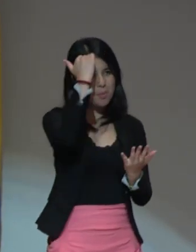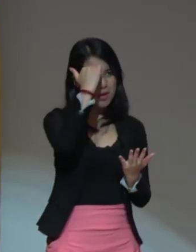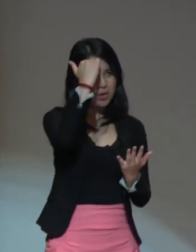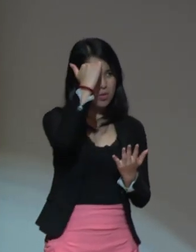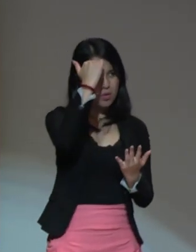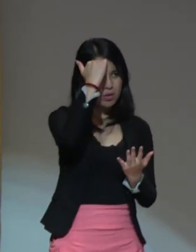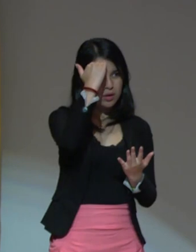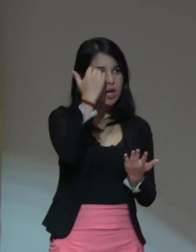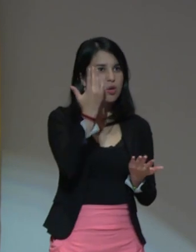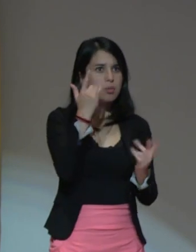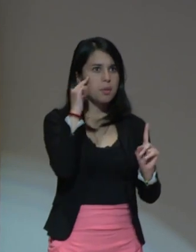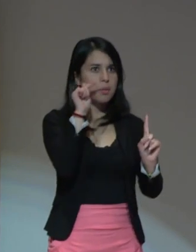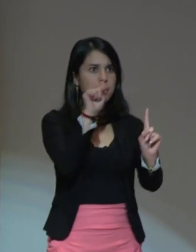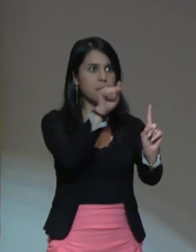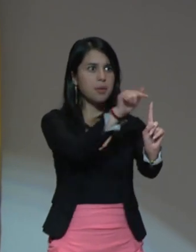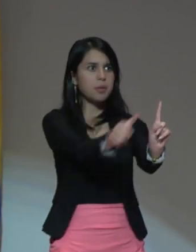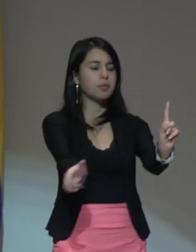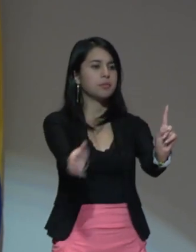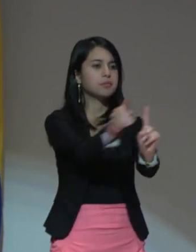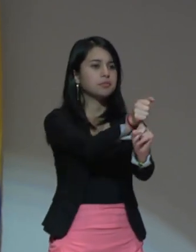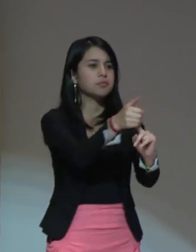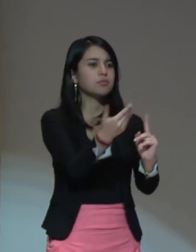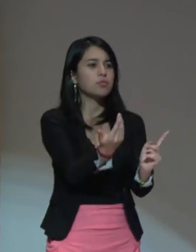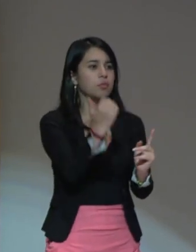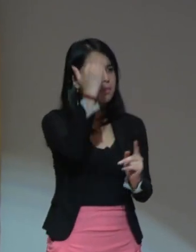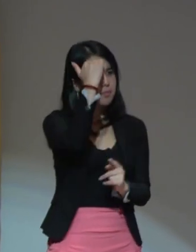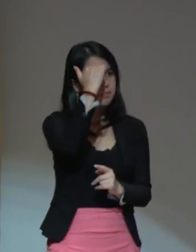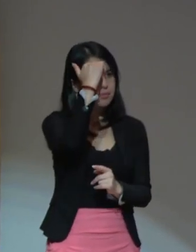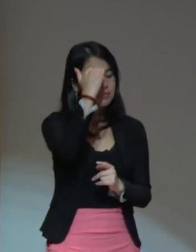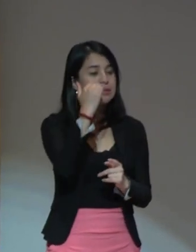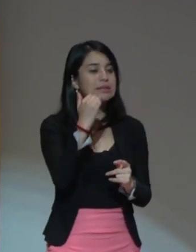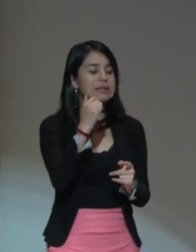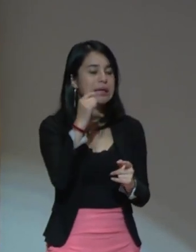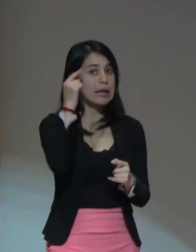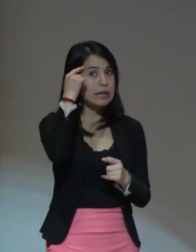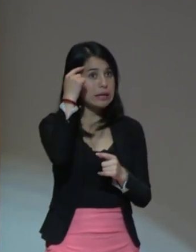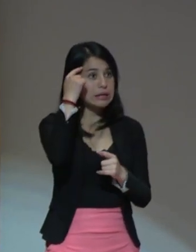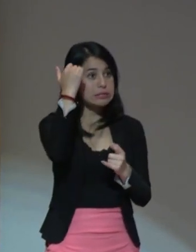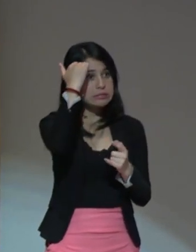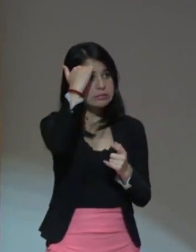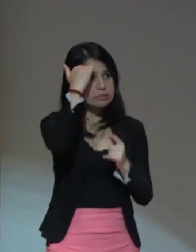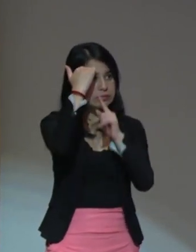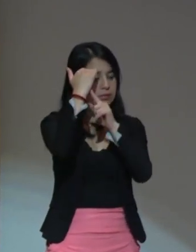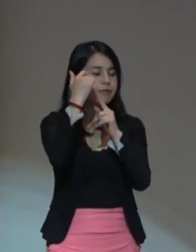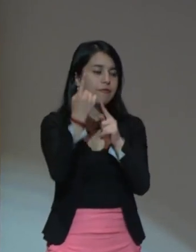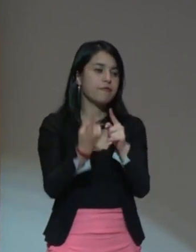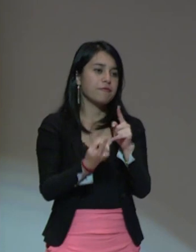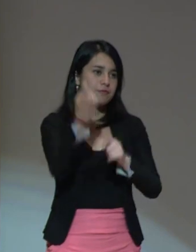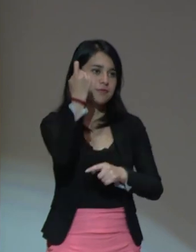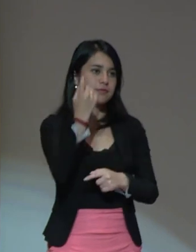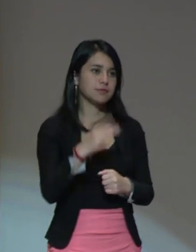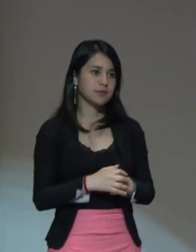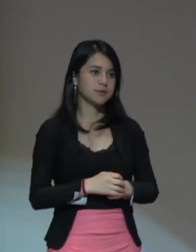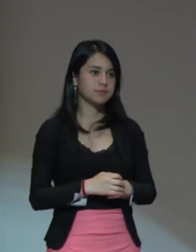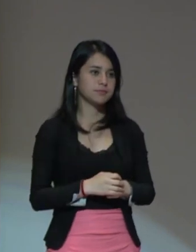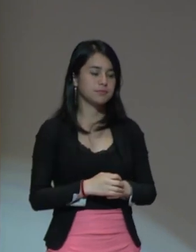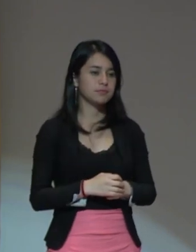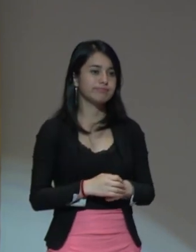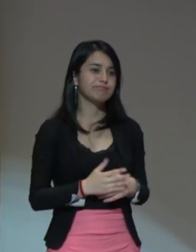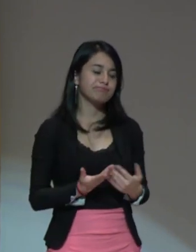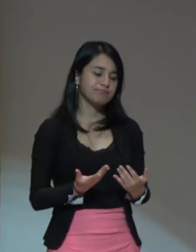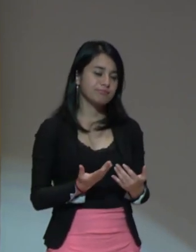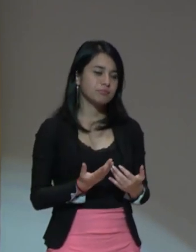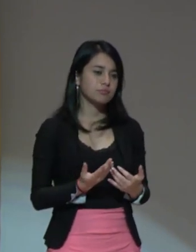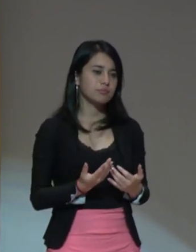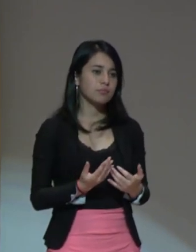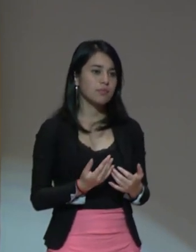para alcanzar esto, esto sí nos falta y sería como